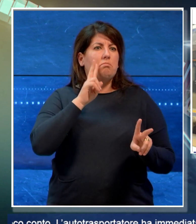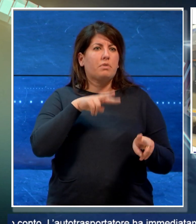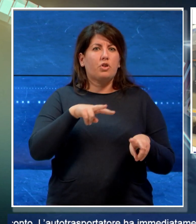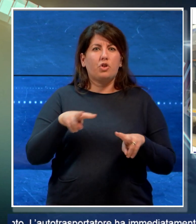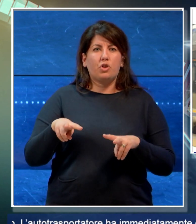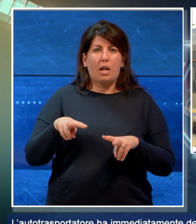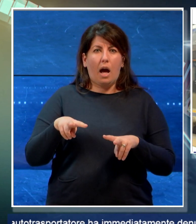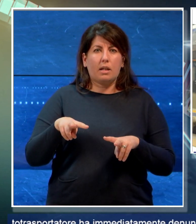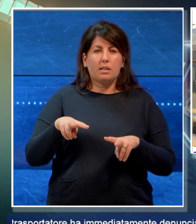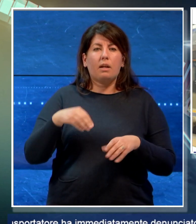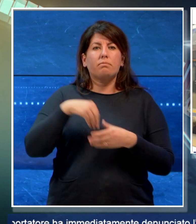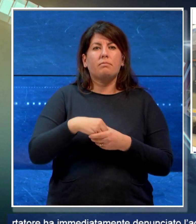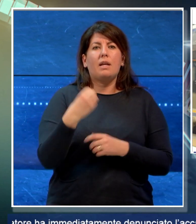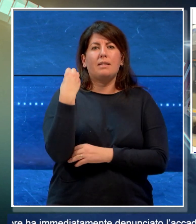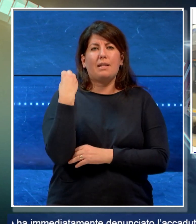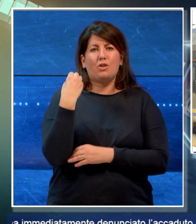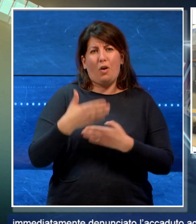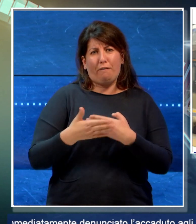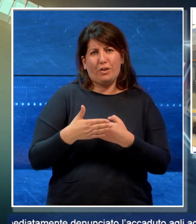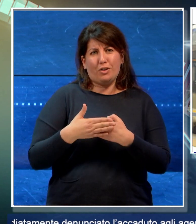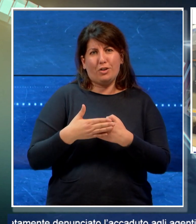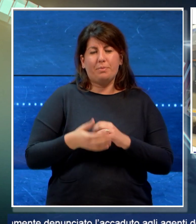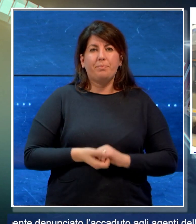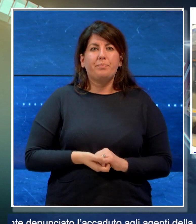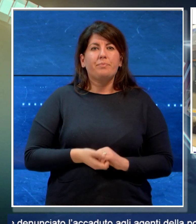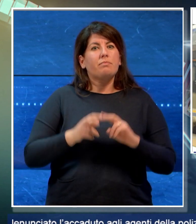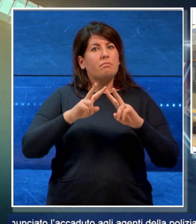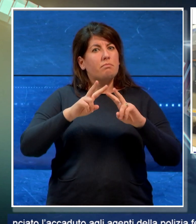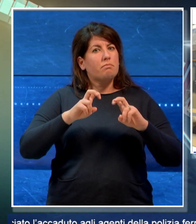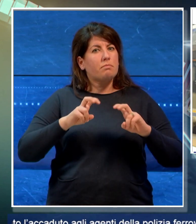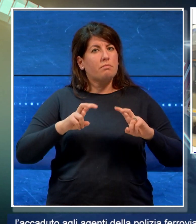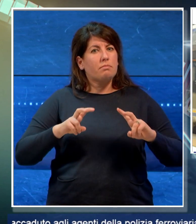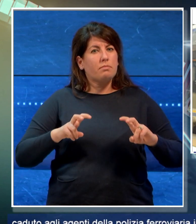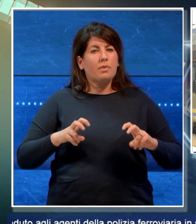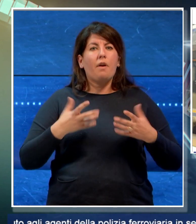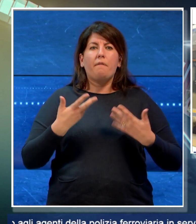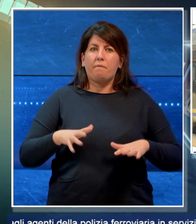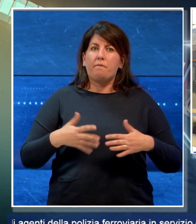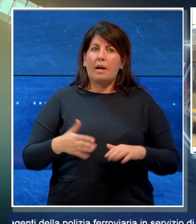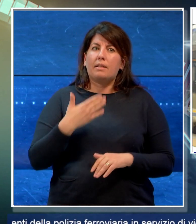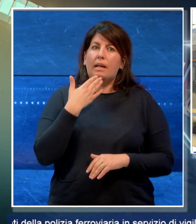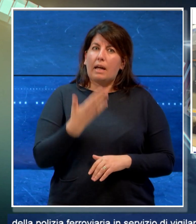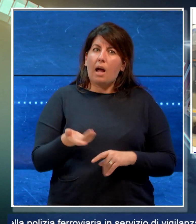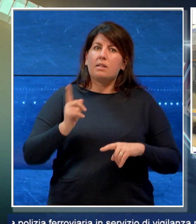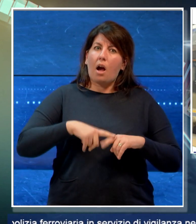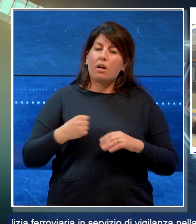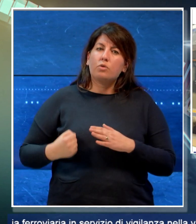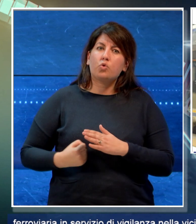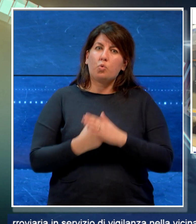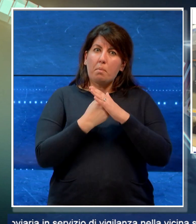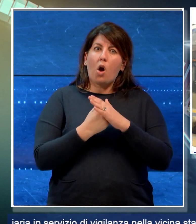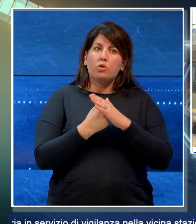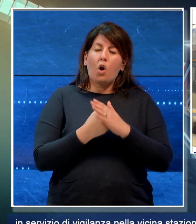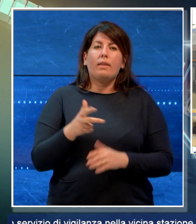nella stazione vicina. Le indagini eseguite grazie al supporto delle